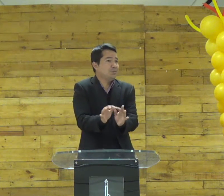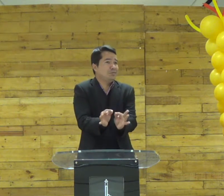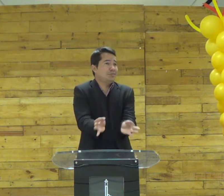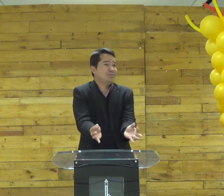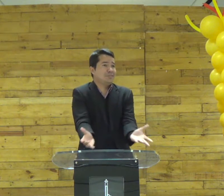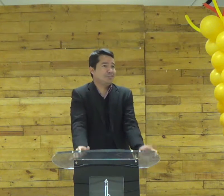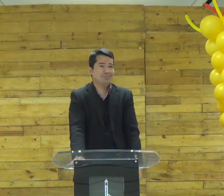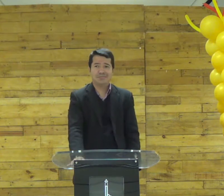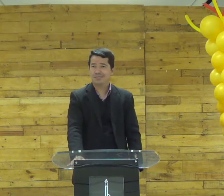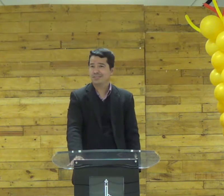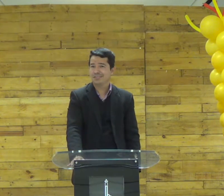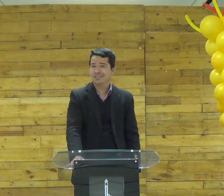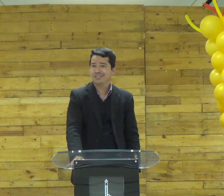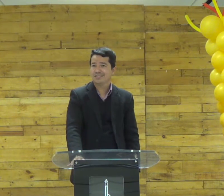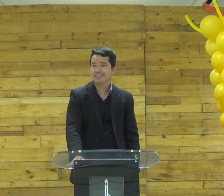Jesus era muito simples